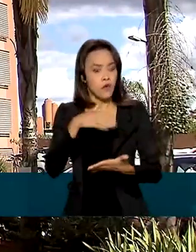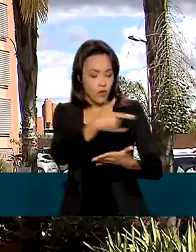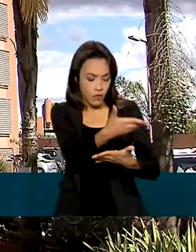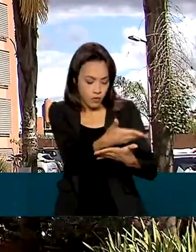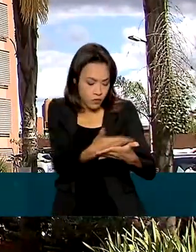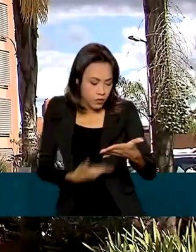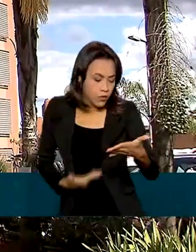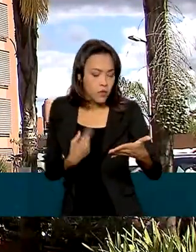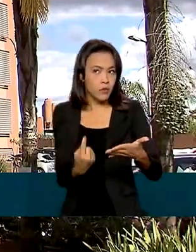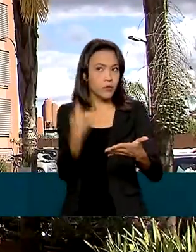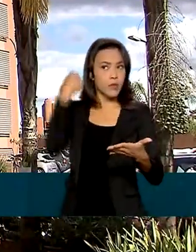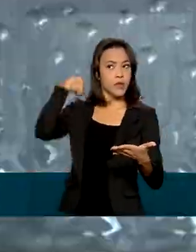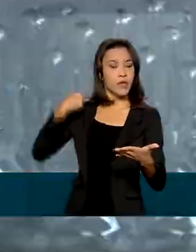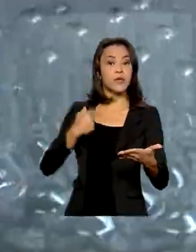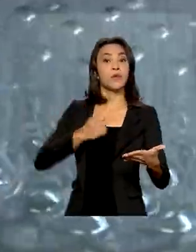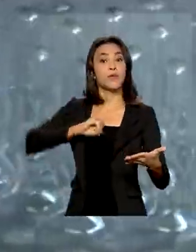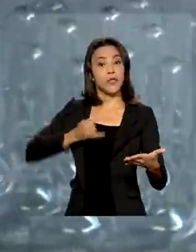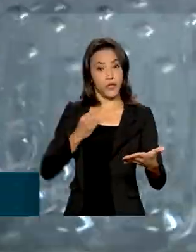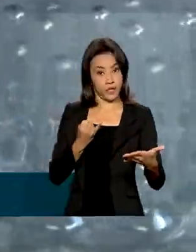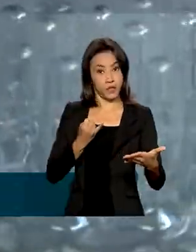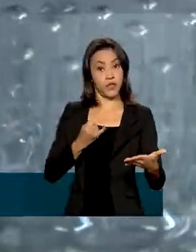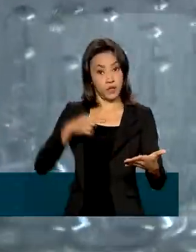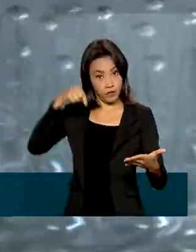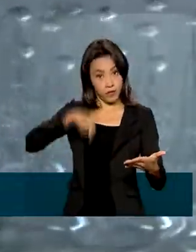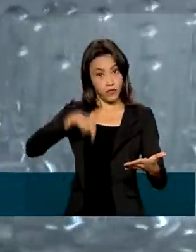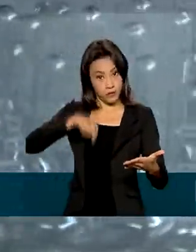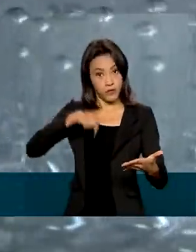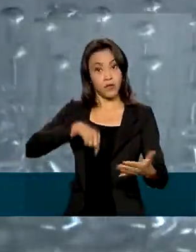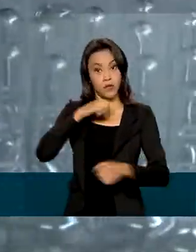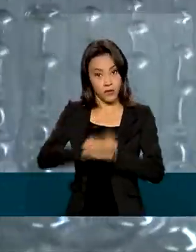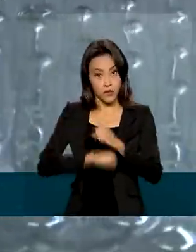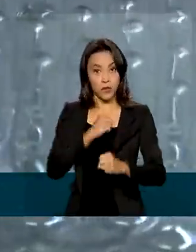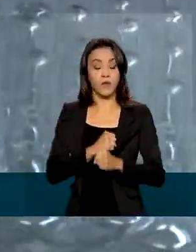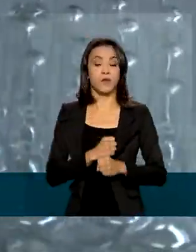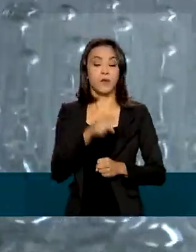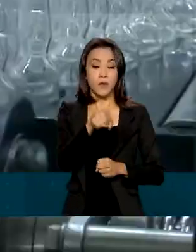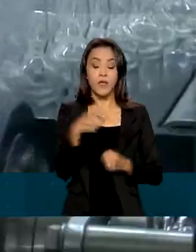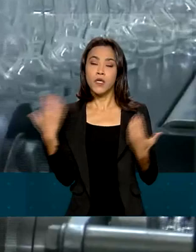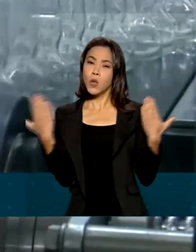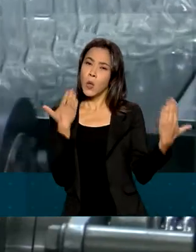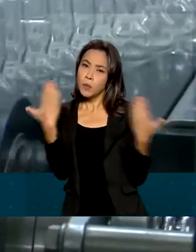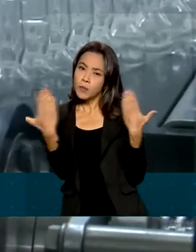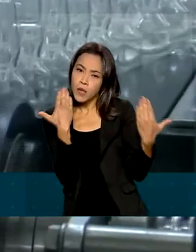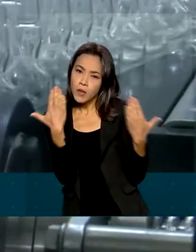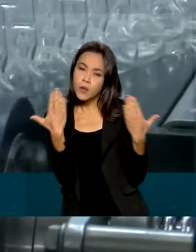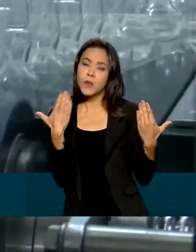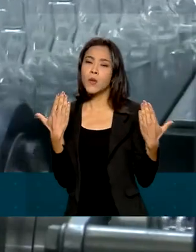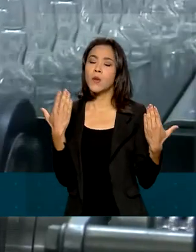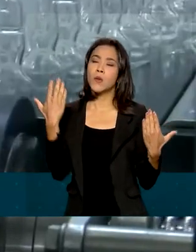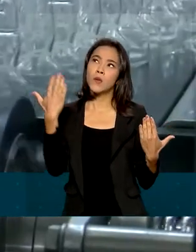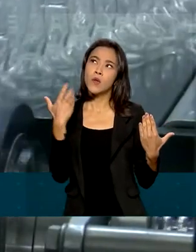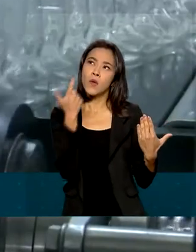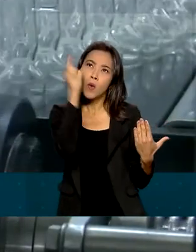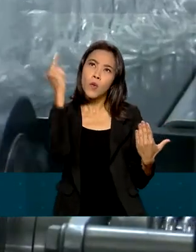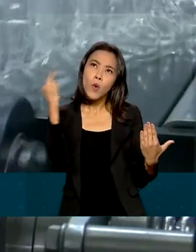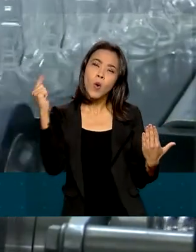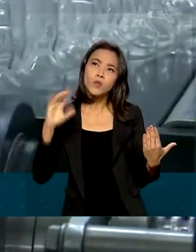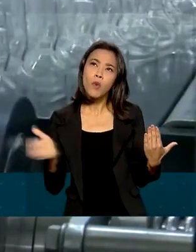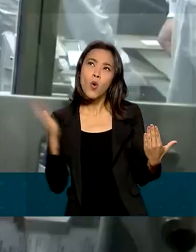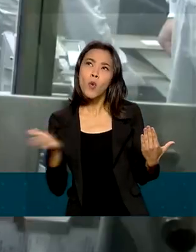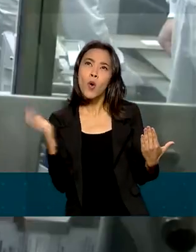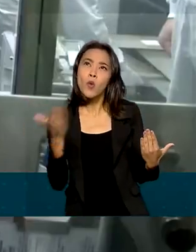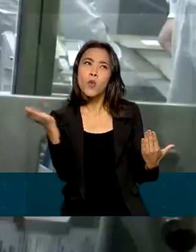imunizante em janeiro deste ano. Para isto, comparou as vacinas nacionais com as produzidas em outros